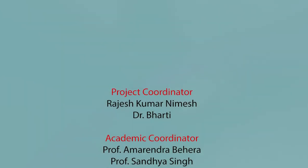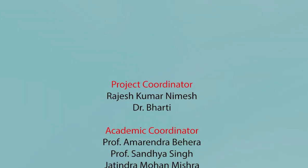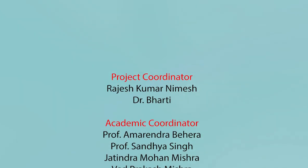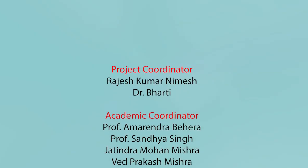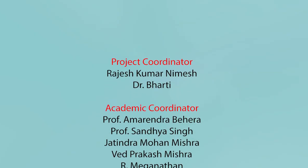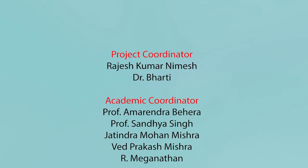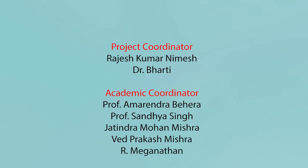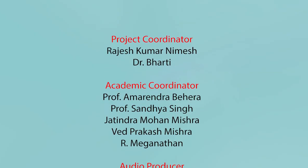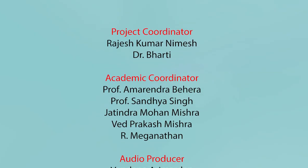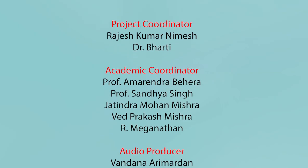मुहिंजो सुपनो